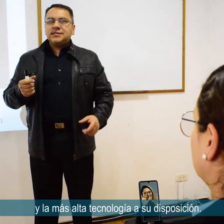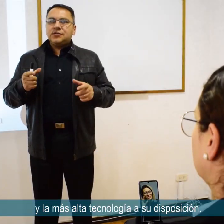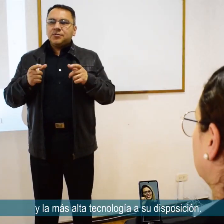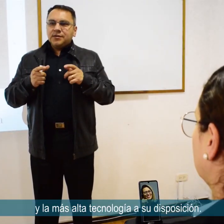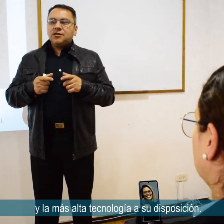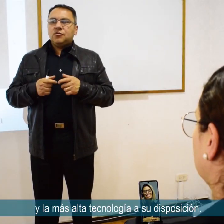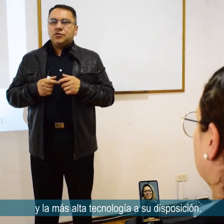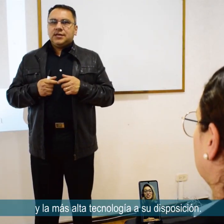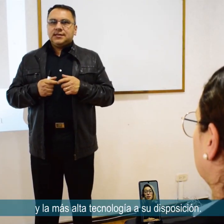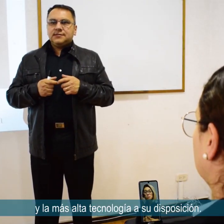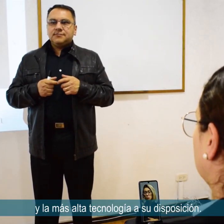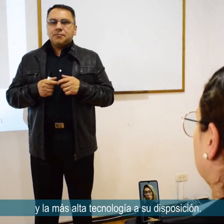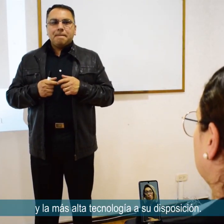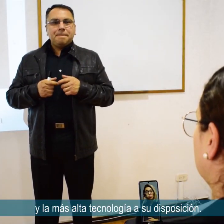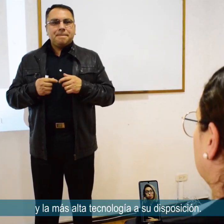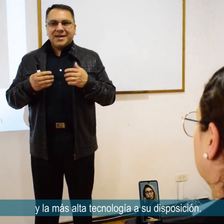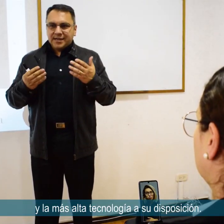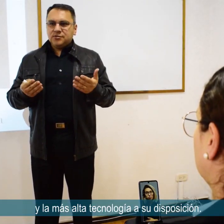la más alta tecnología a su disposición.